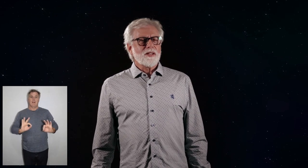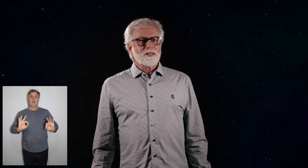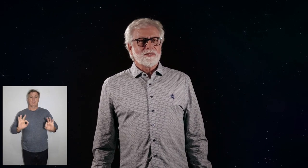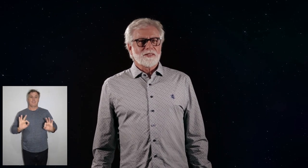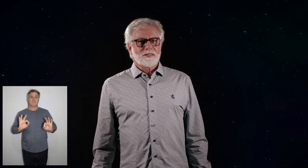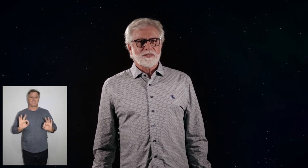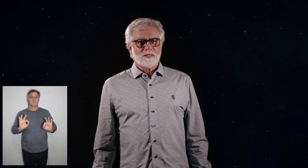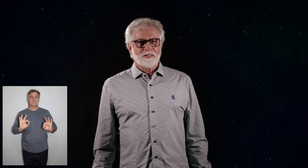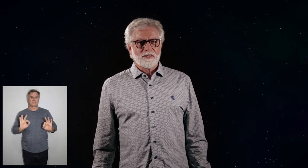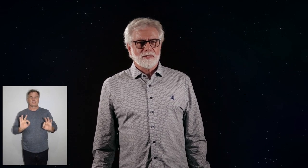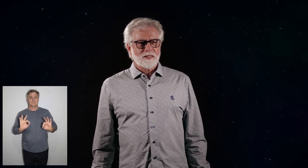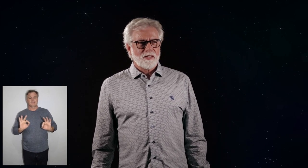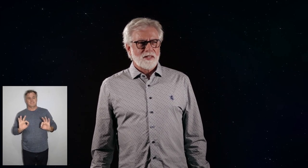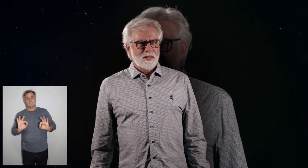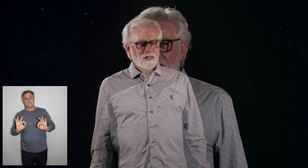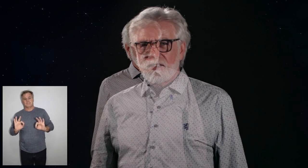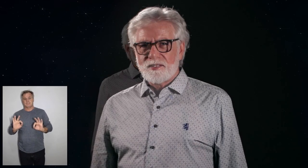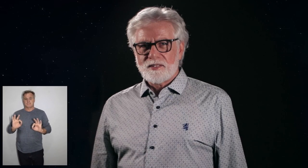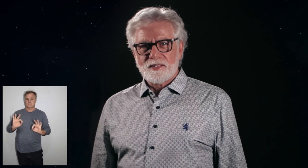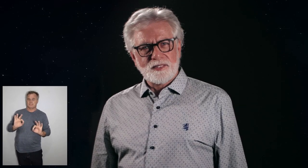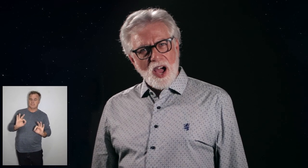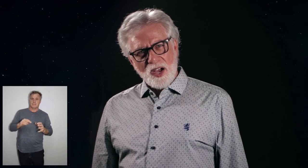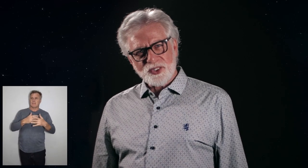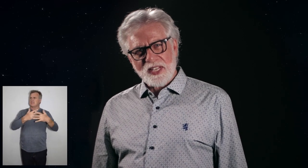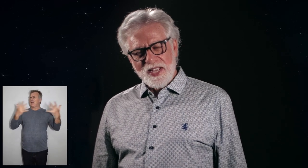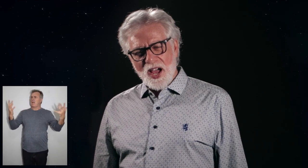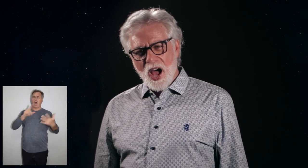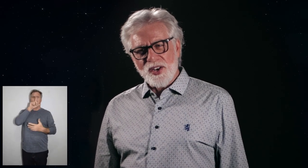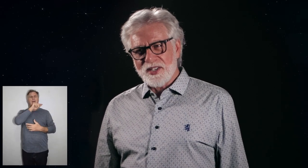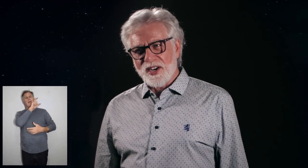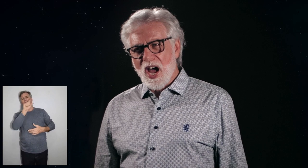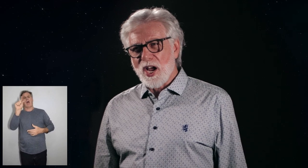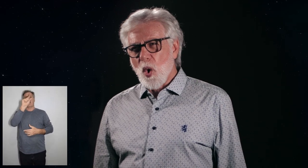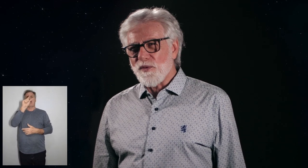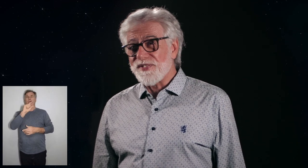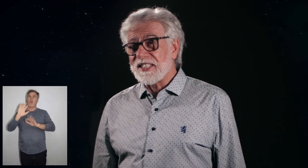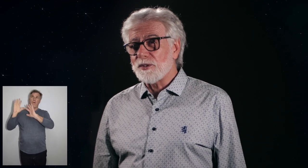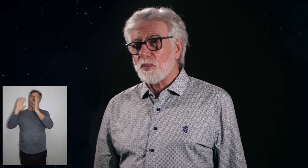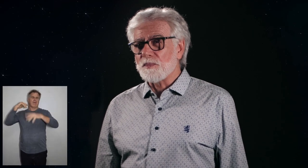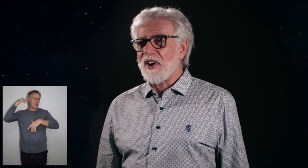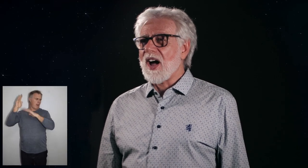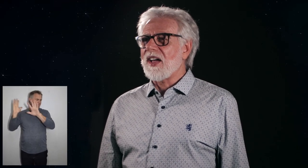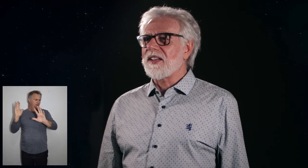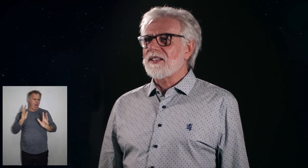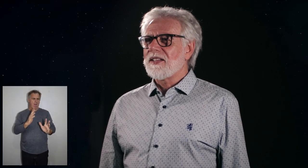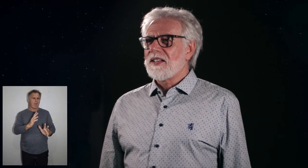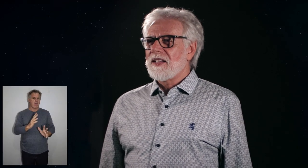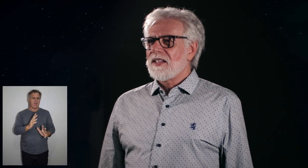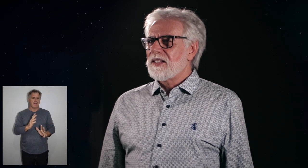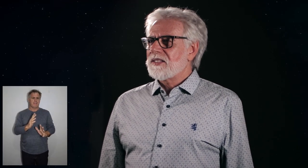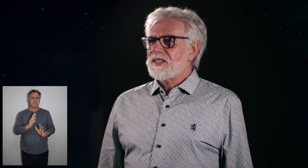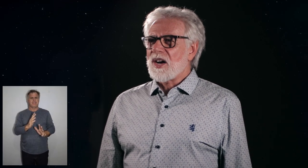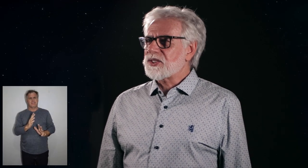stil. Daar is geen haanekraai of windlawaai.